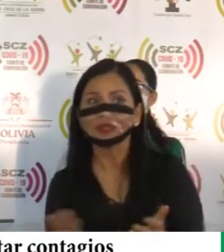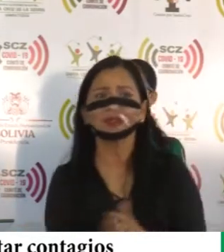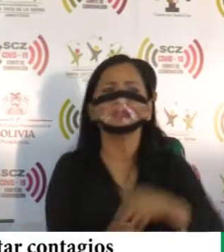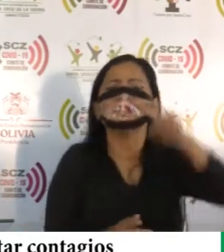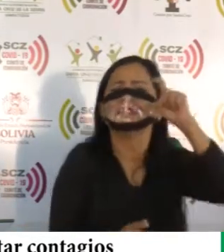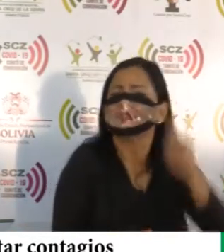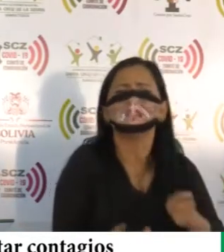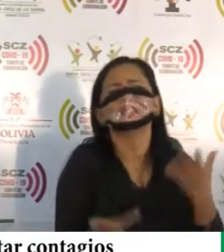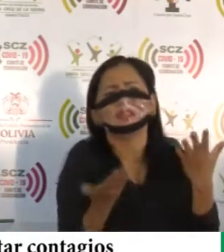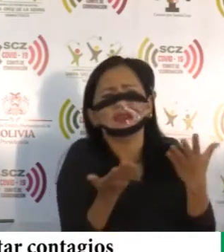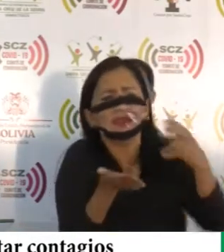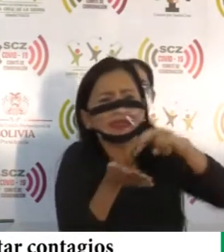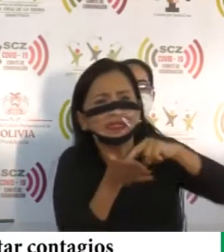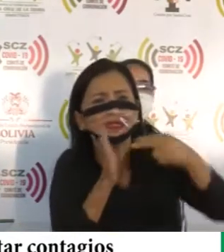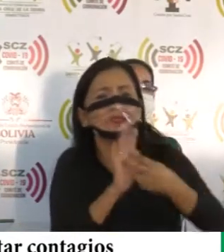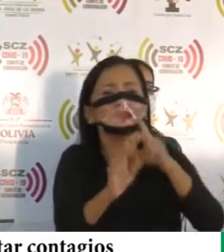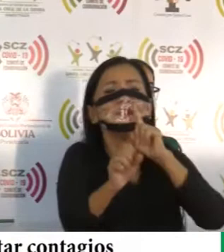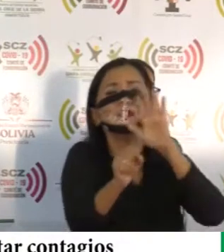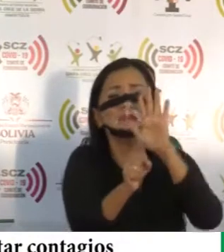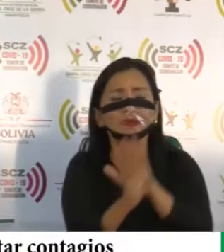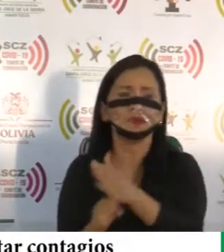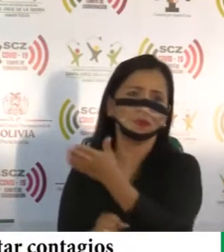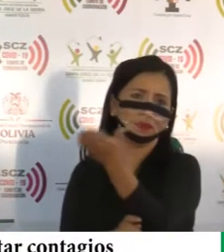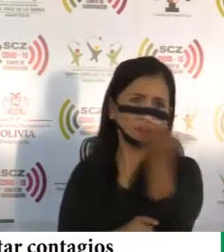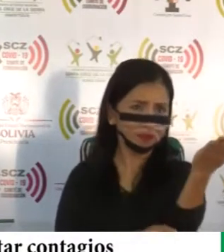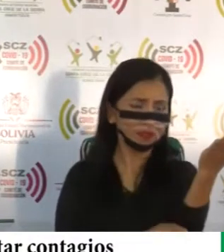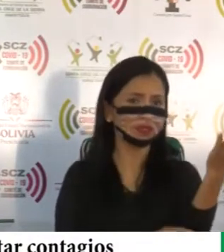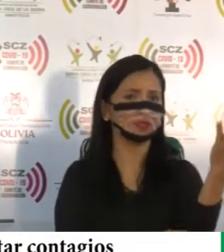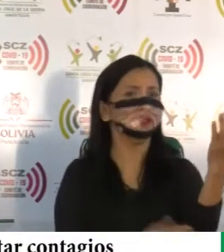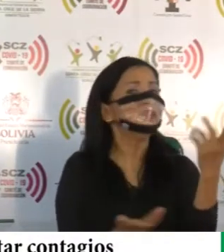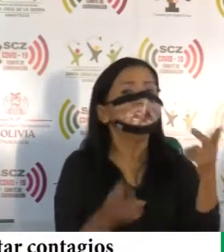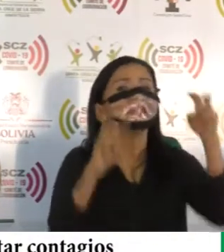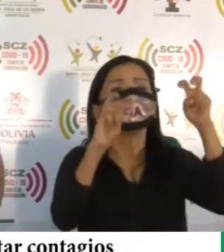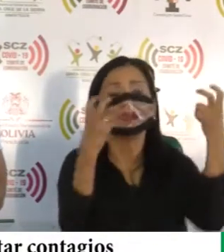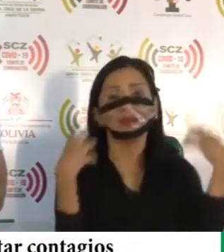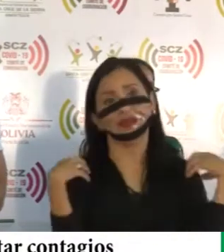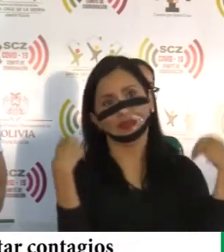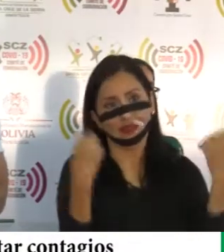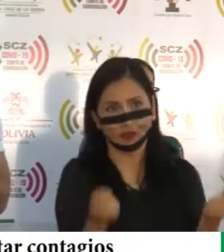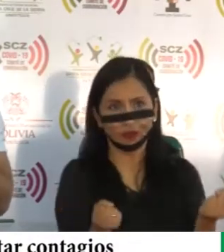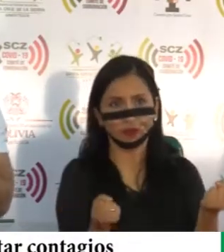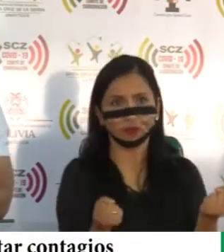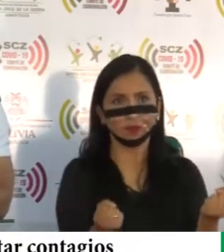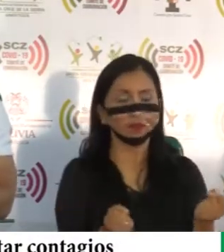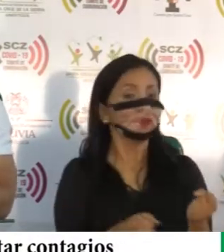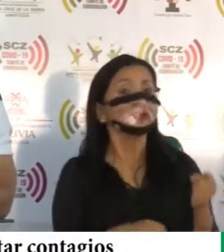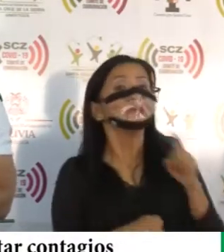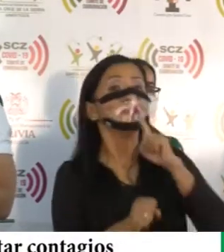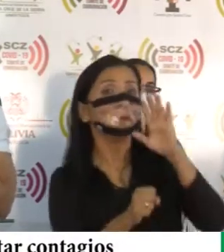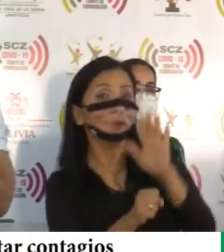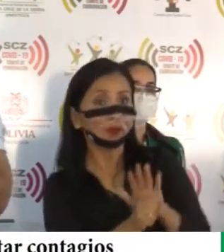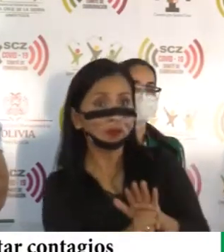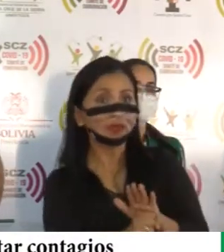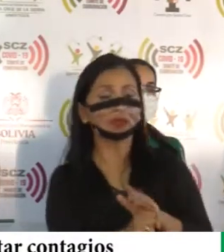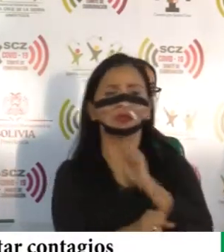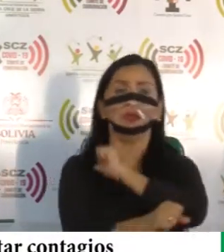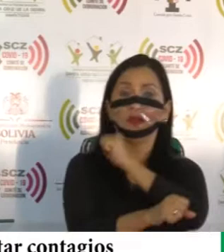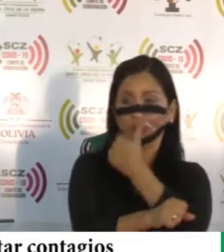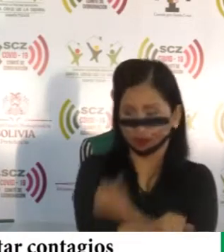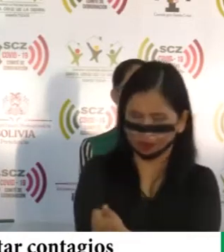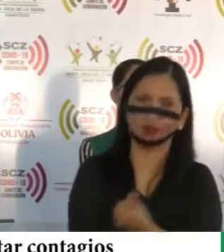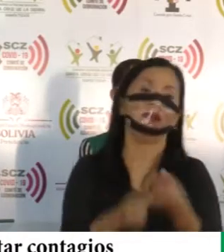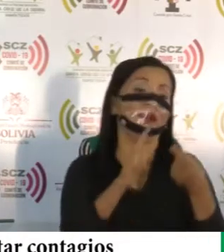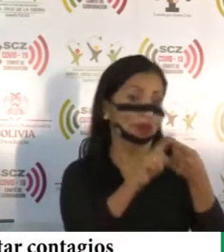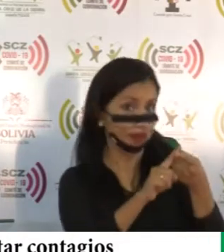sinónimo de compromiso por la salud. Un compromiso de las autoridades,